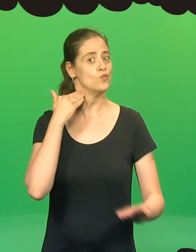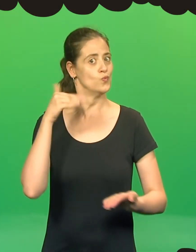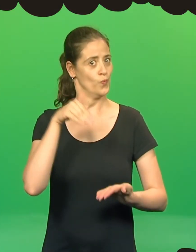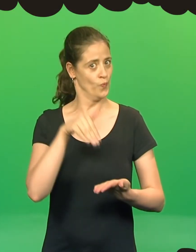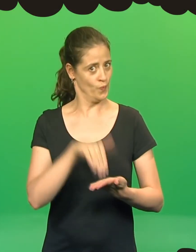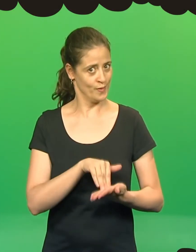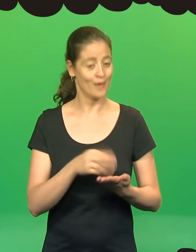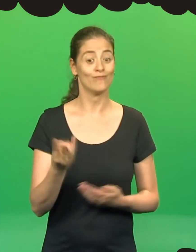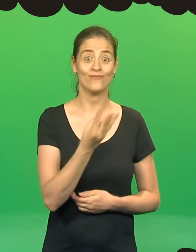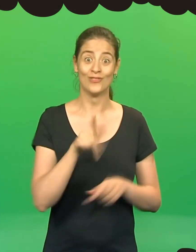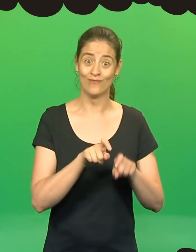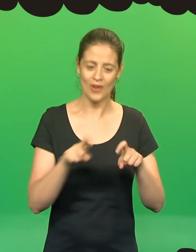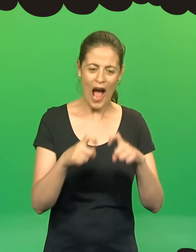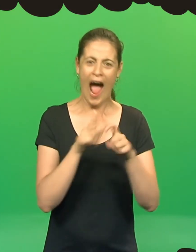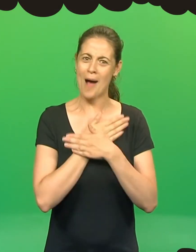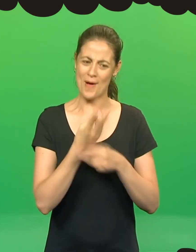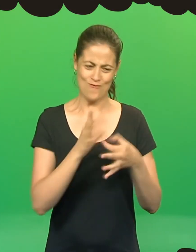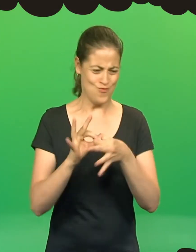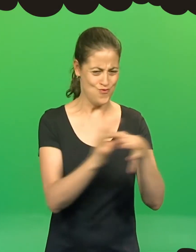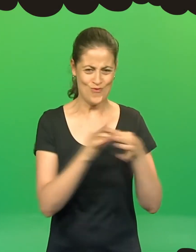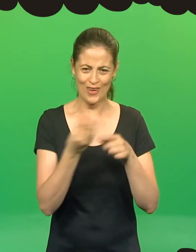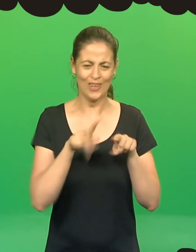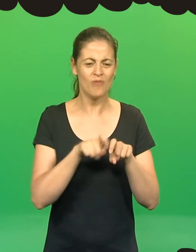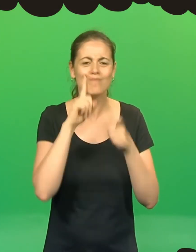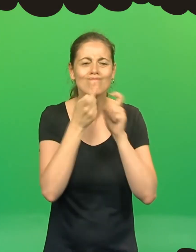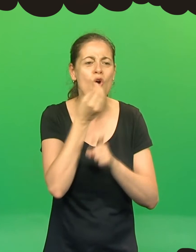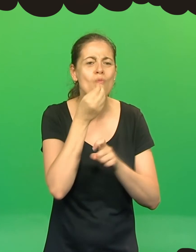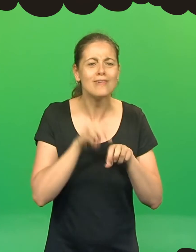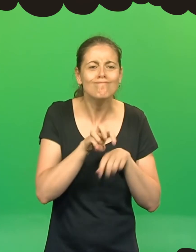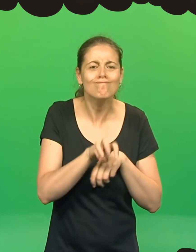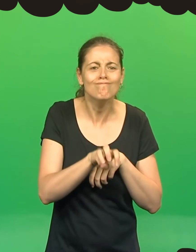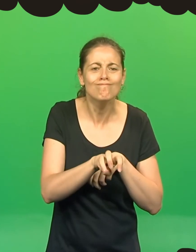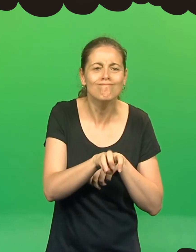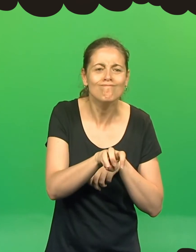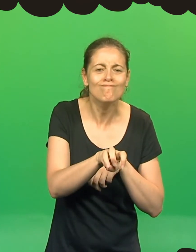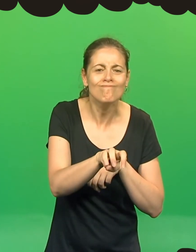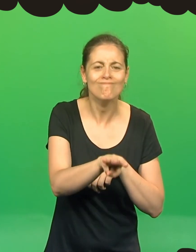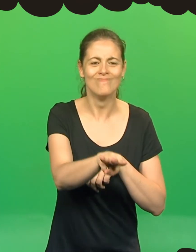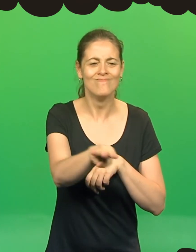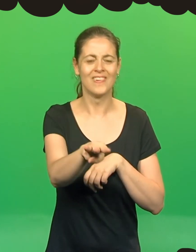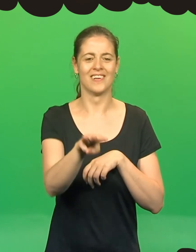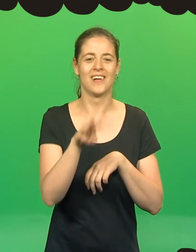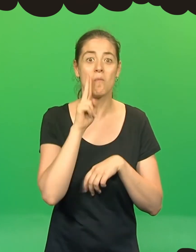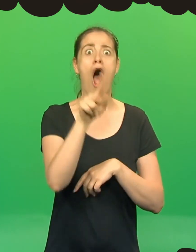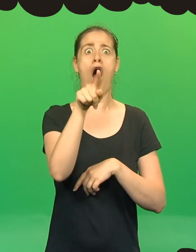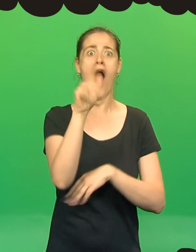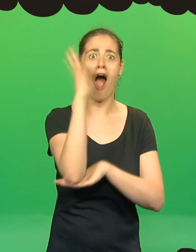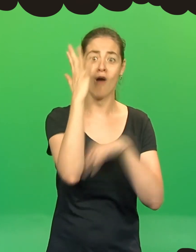Na segunda, as lagartas partiram em busca de comida e aproveitaram a ocasião para ficar